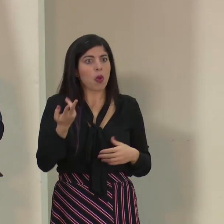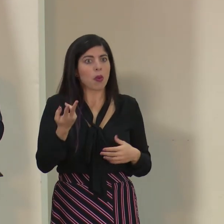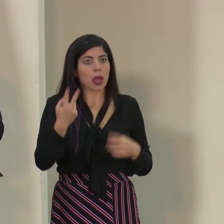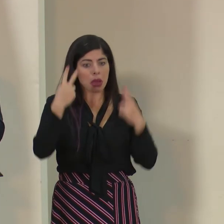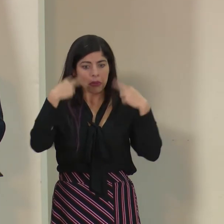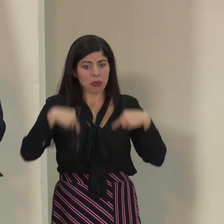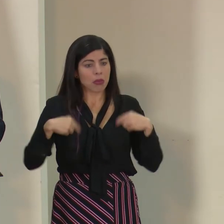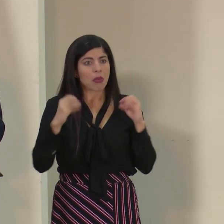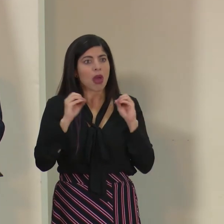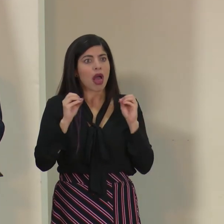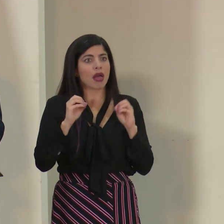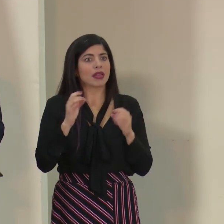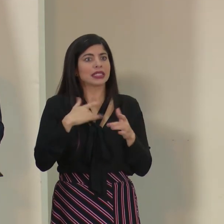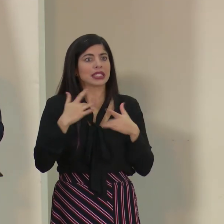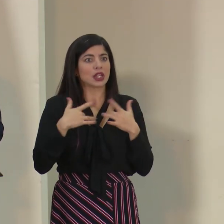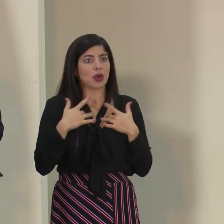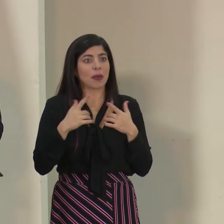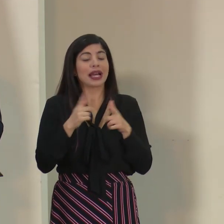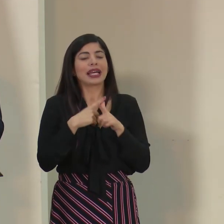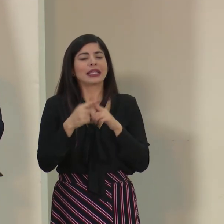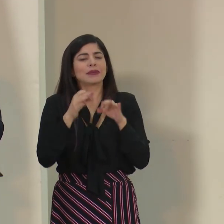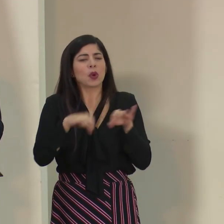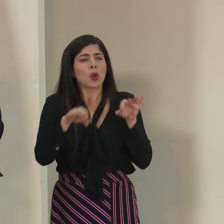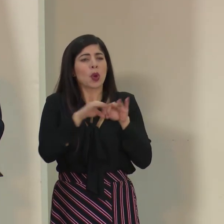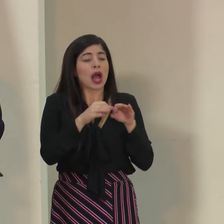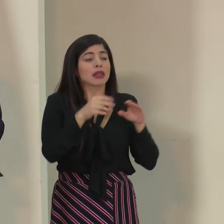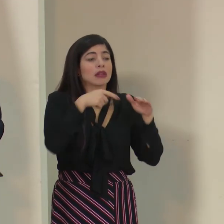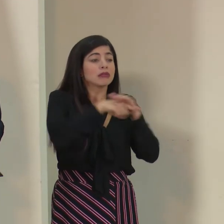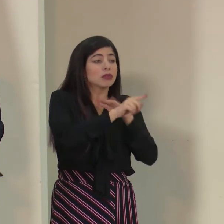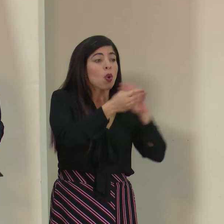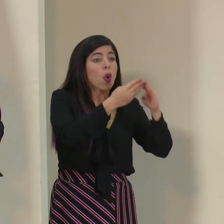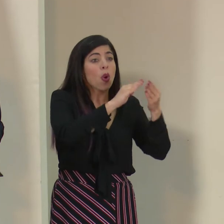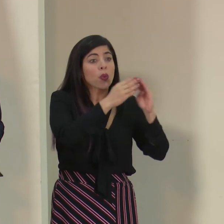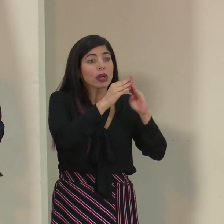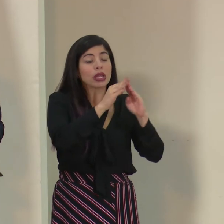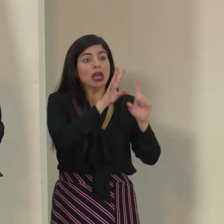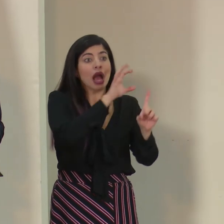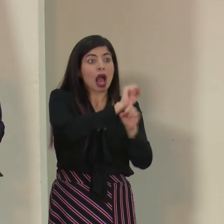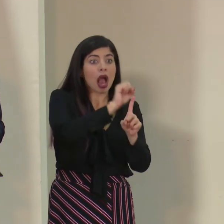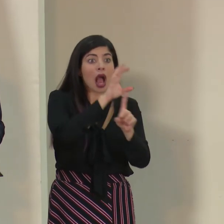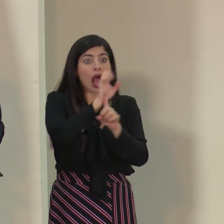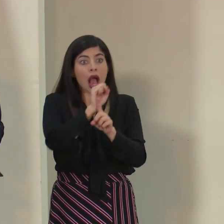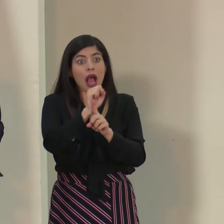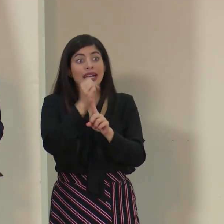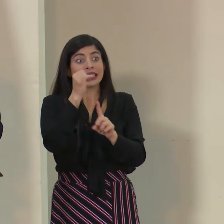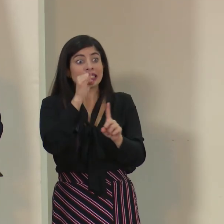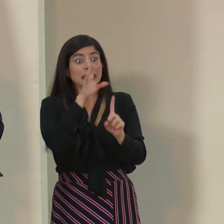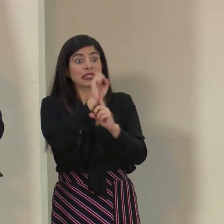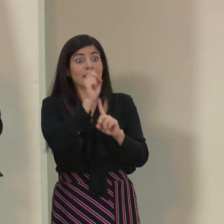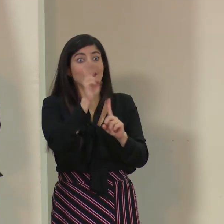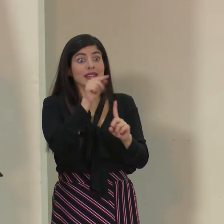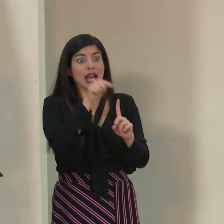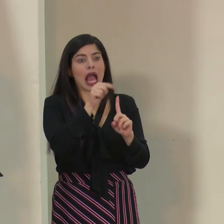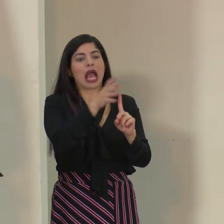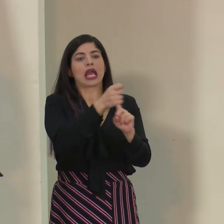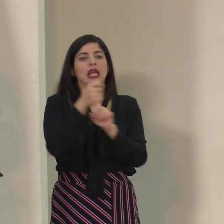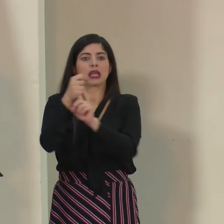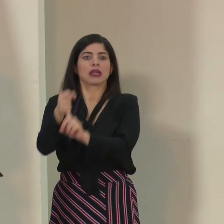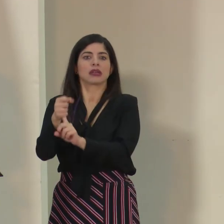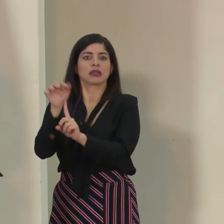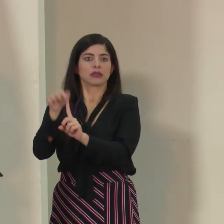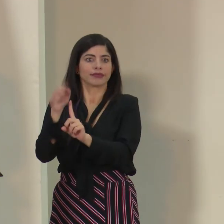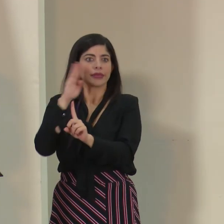por eso es que es importante la detección también comunitaria y eventualmente hacer la contención en su momento cuando se detecta el virus, que lo podemos hacer